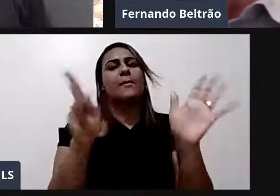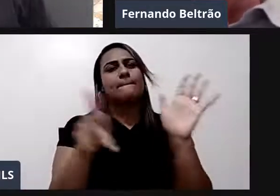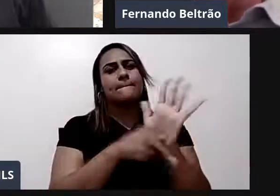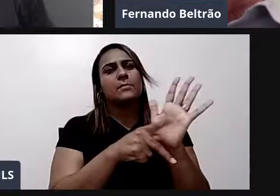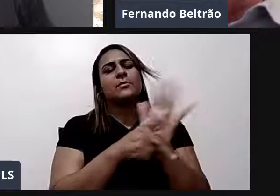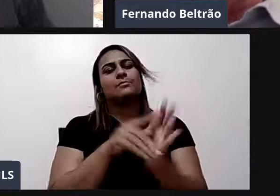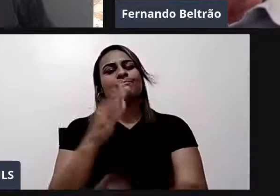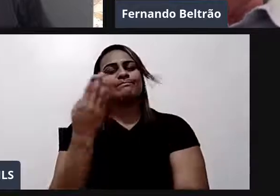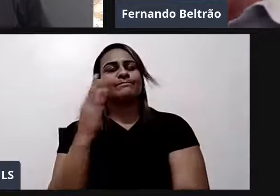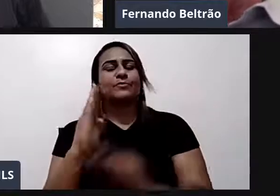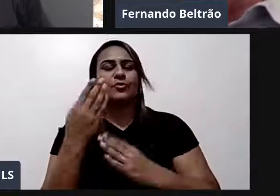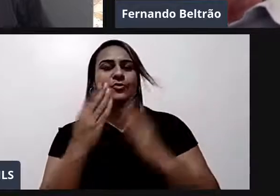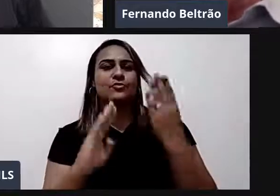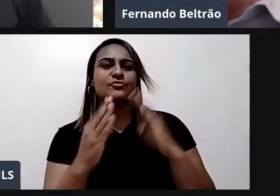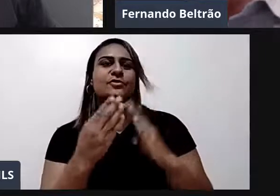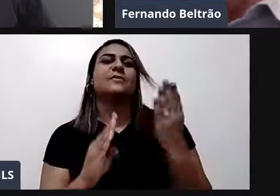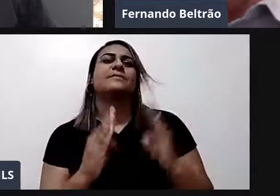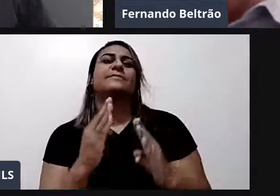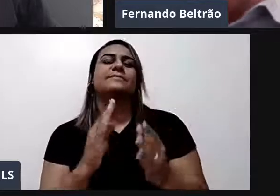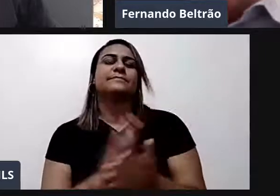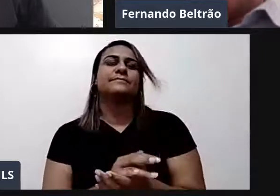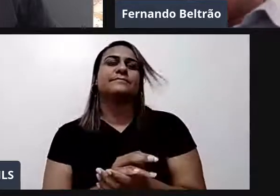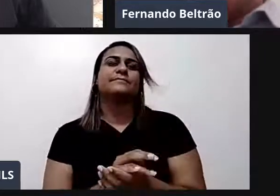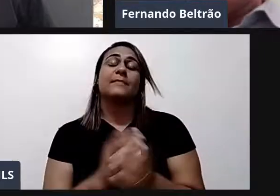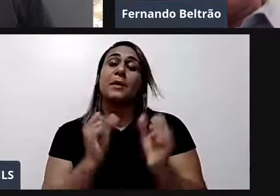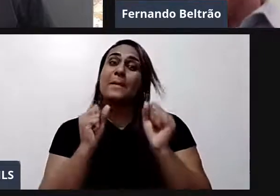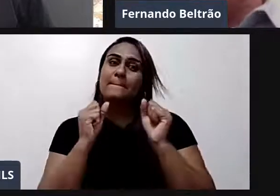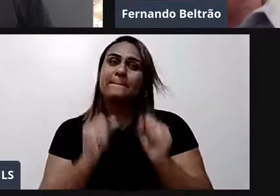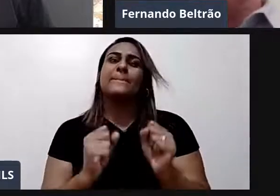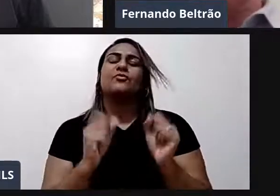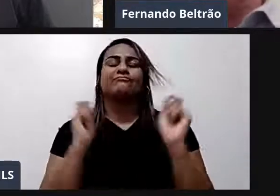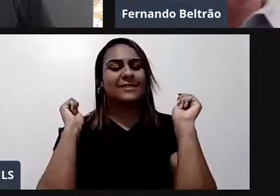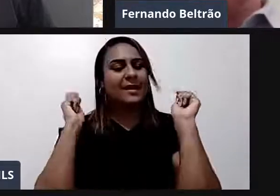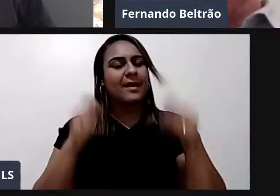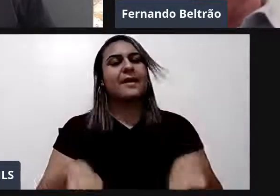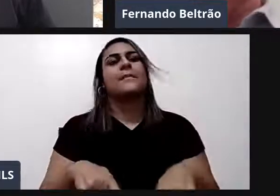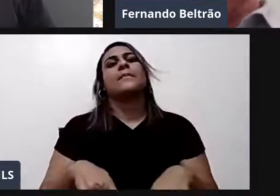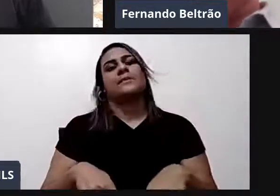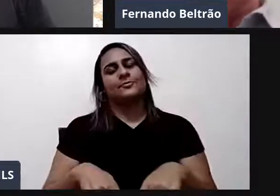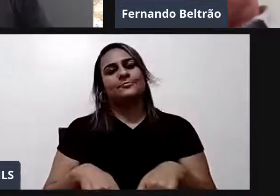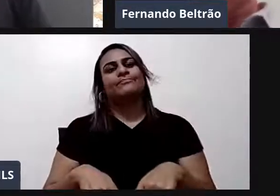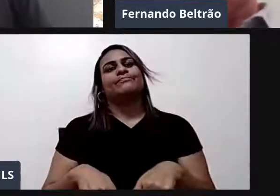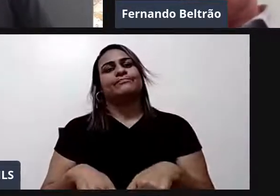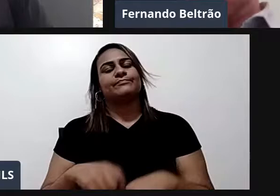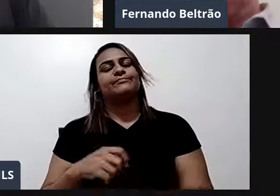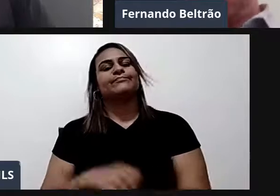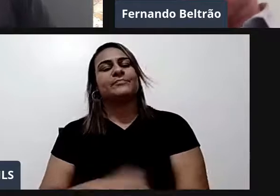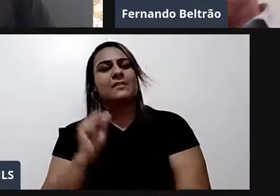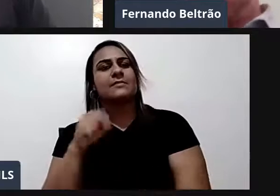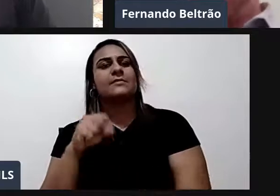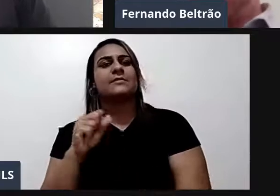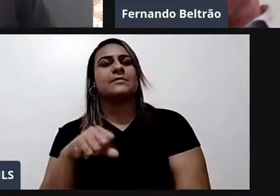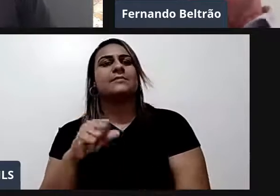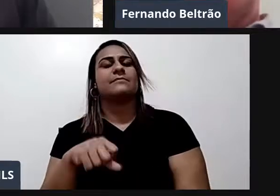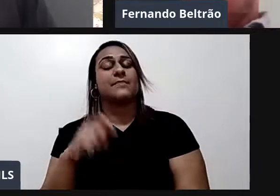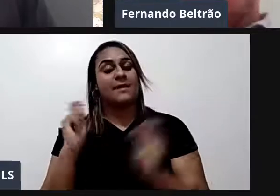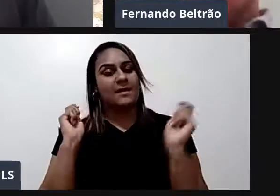Tantos que tem. Mas ela pode e deve fazer muito mais. Ela pode e deve oferecer muito mais. As